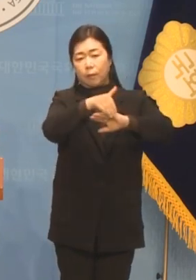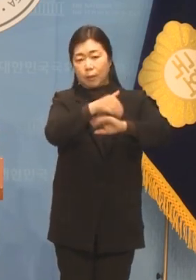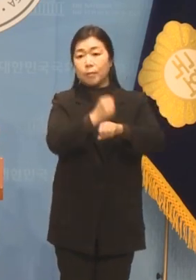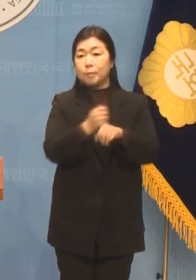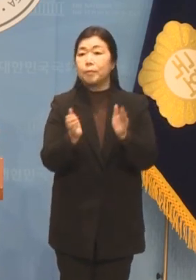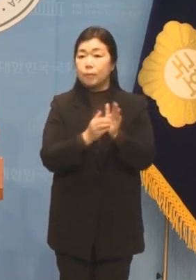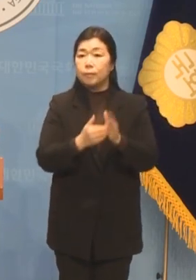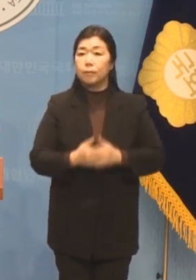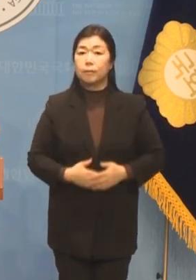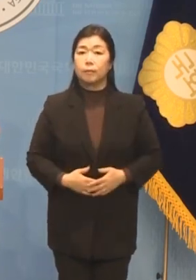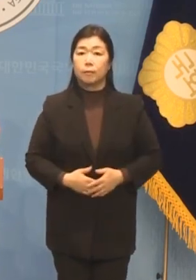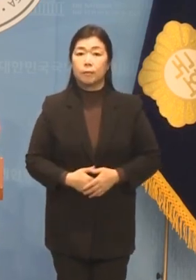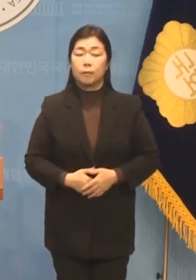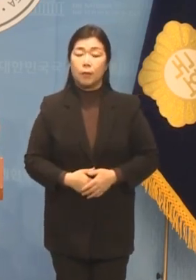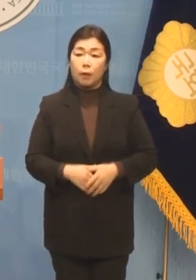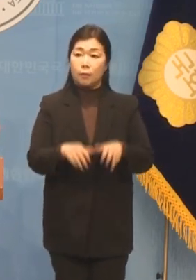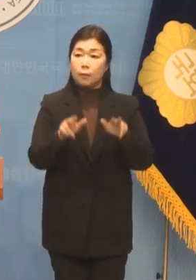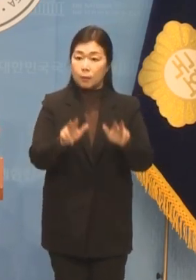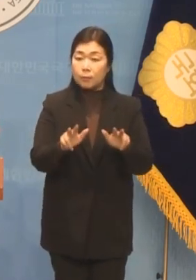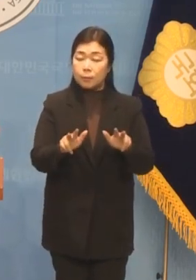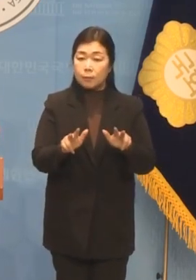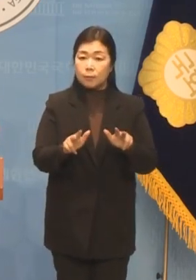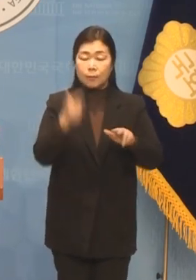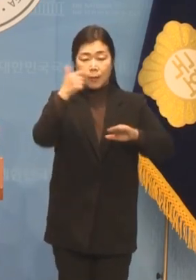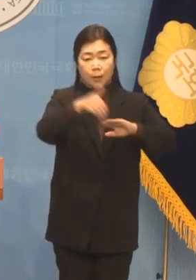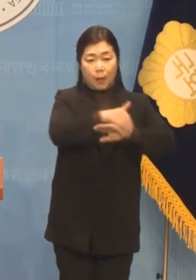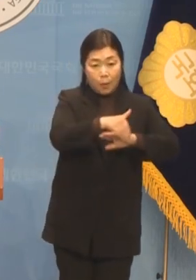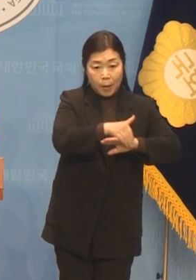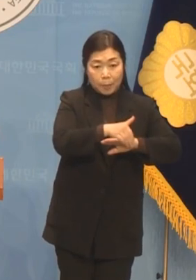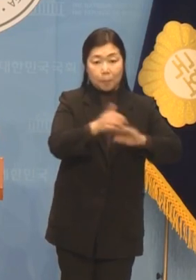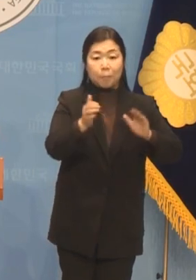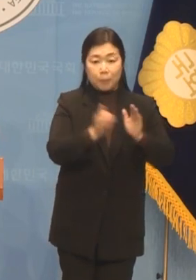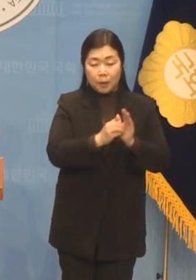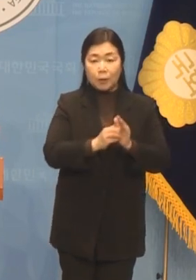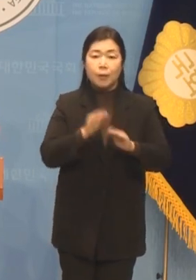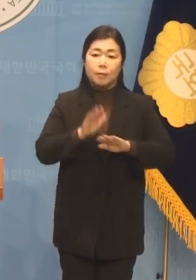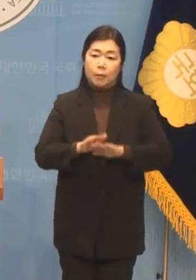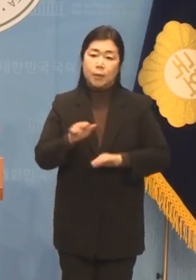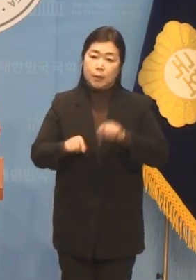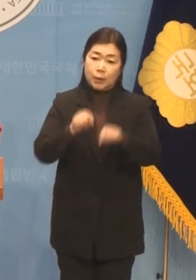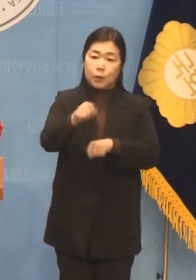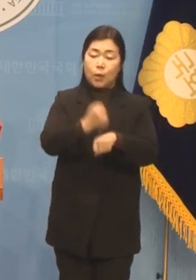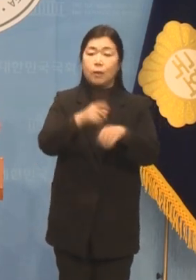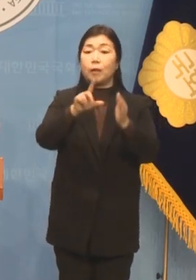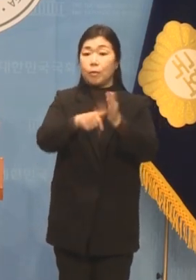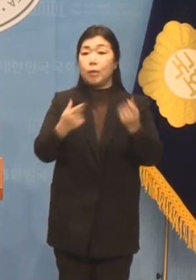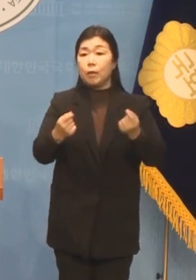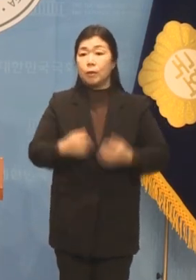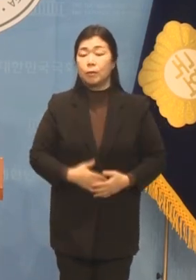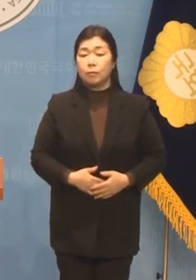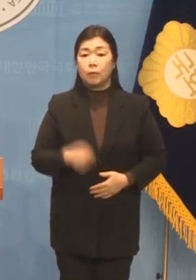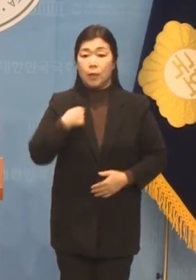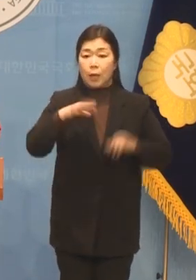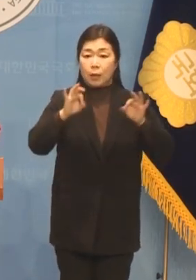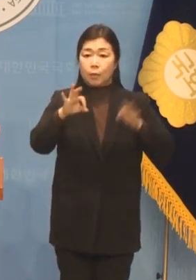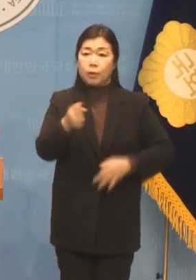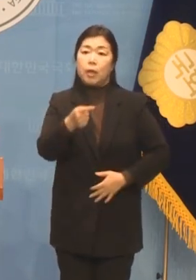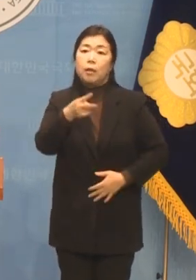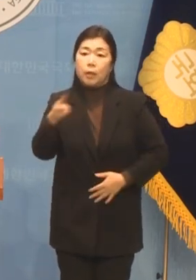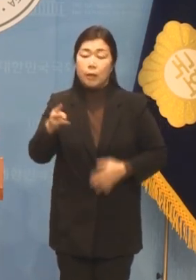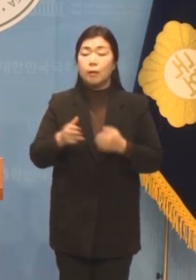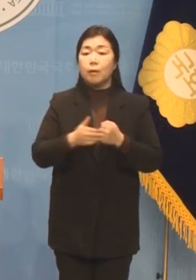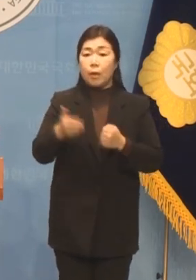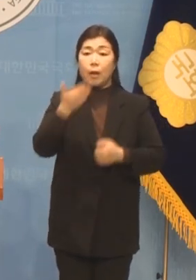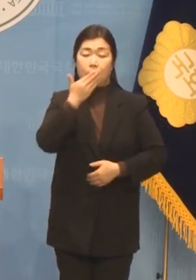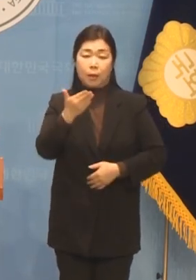이제 계획을 넘어 실천하겠습니다 김은혜니까 할 수 있습니다 김은혜